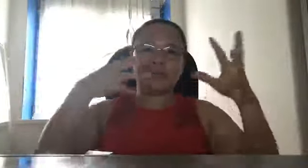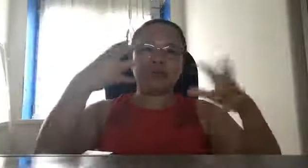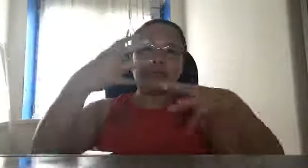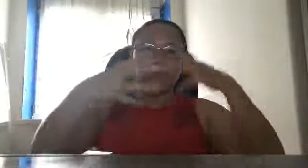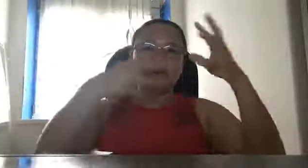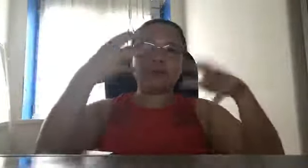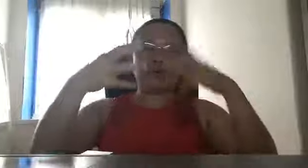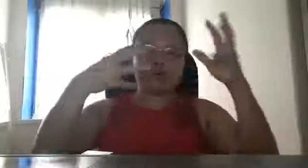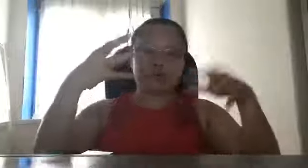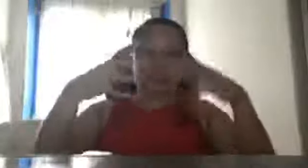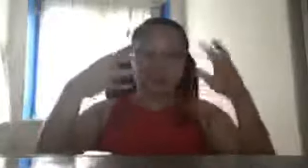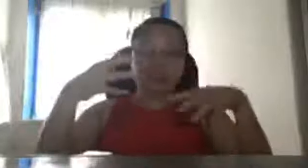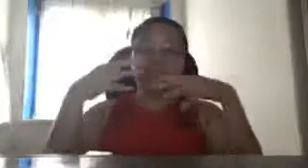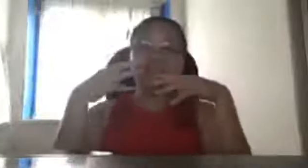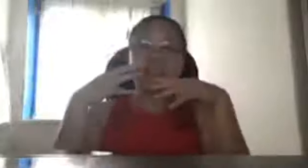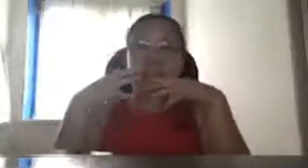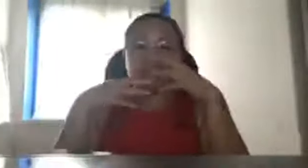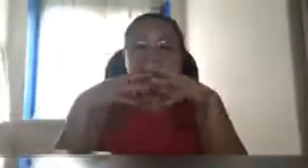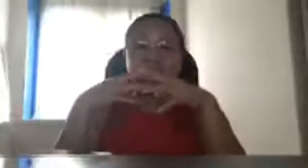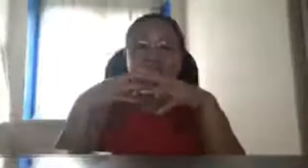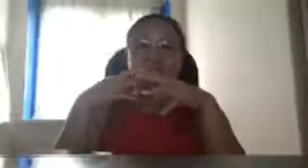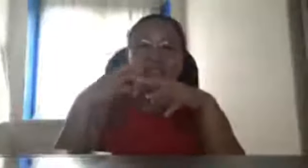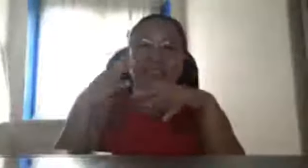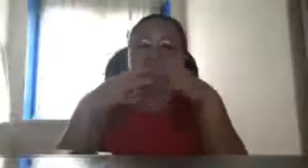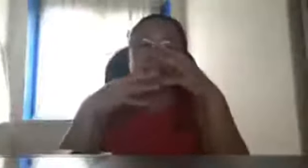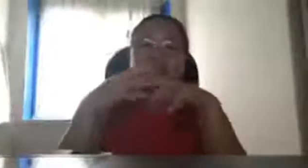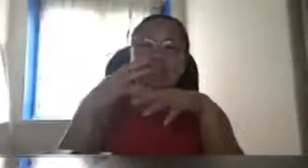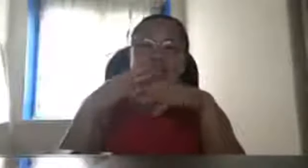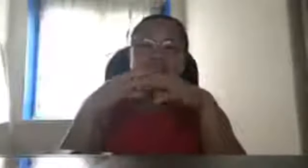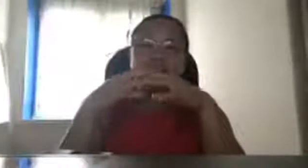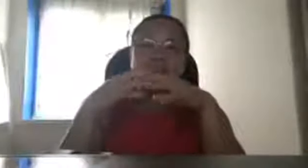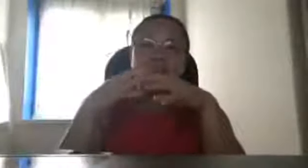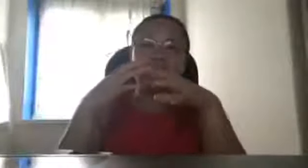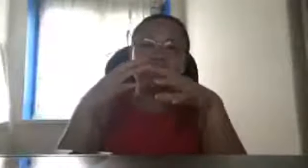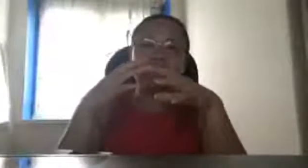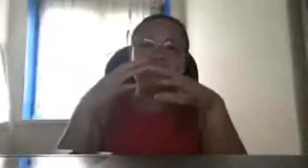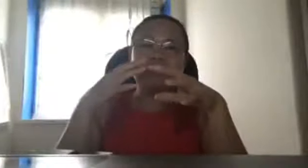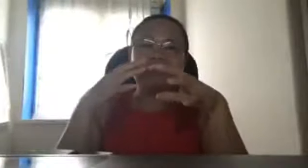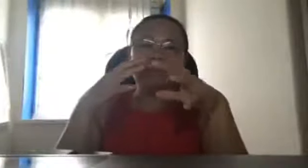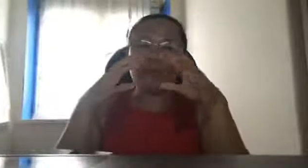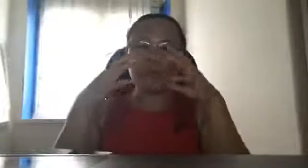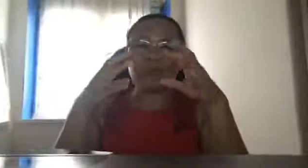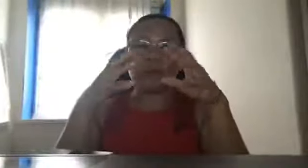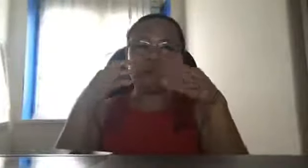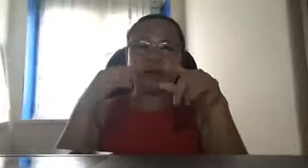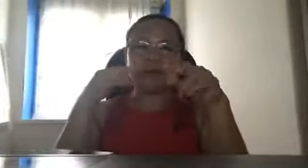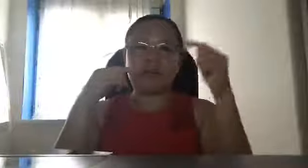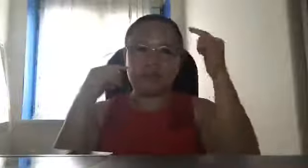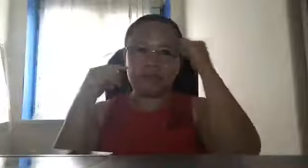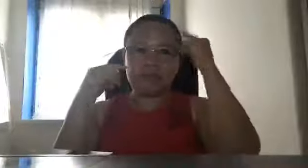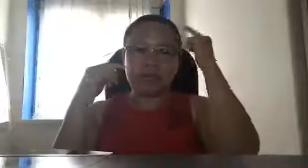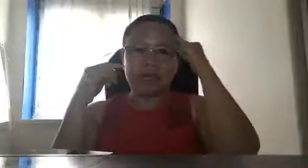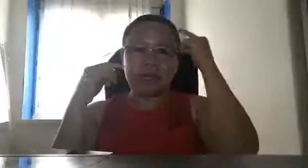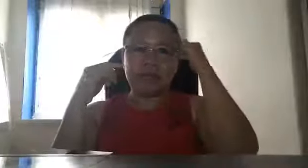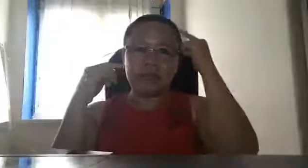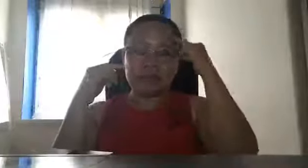puro technology na tayo ngayon hindi na natin kailangan yung puro tapang lang ngayon